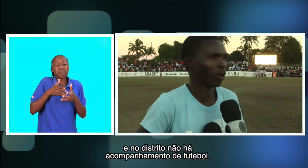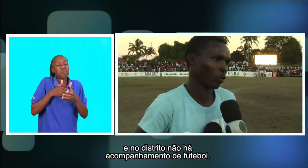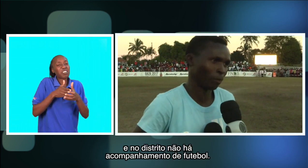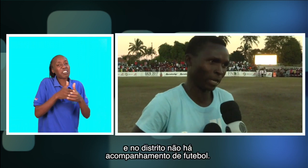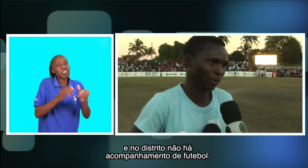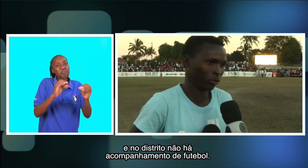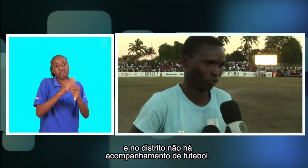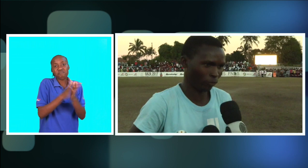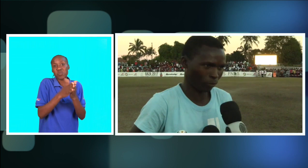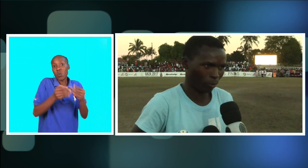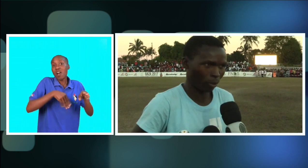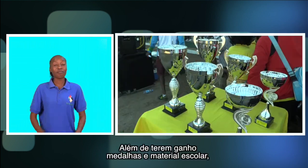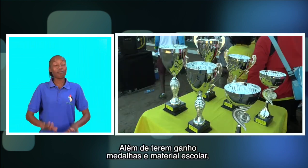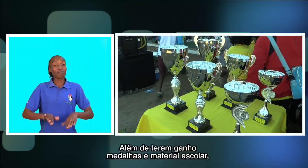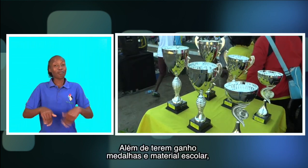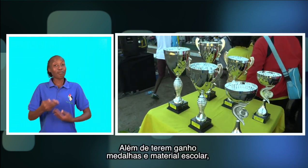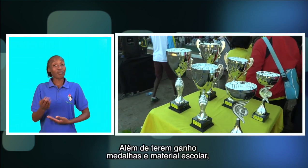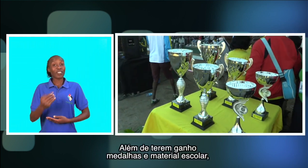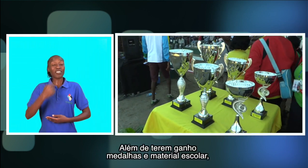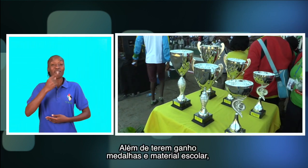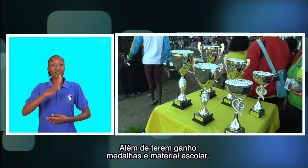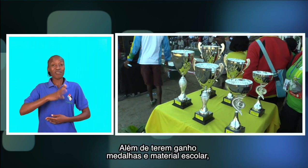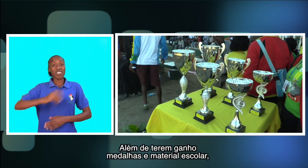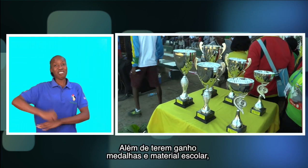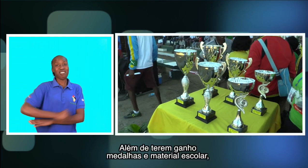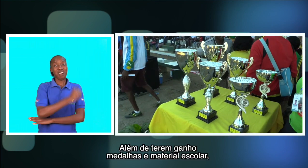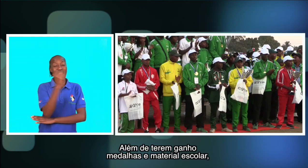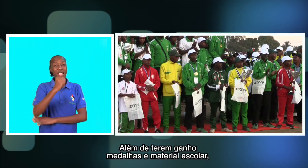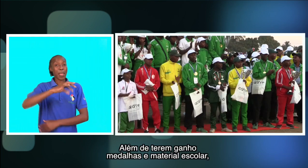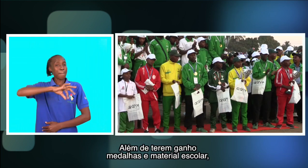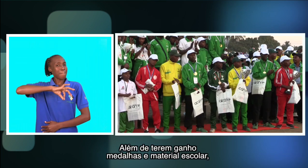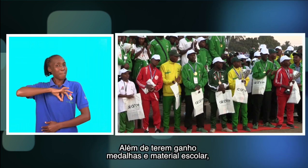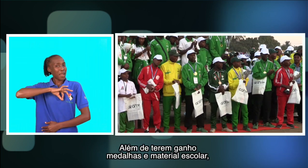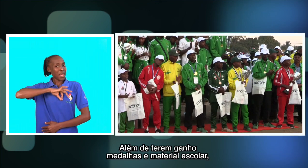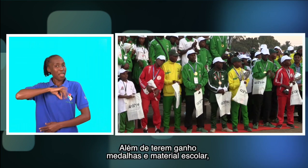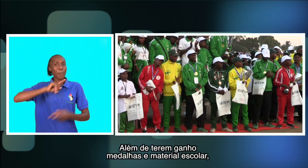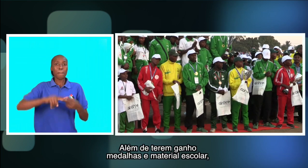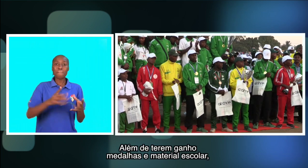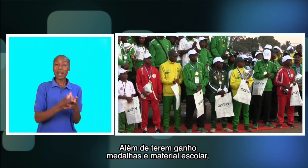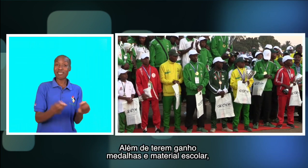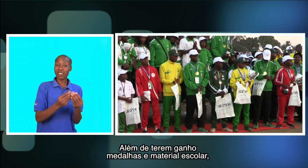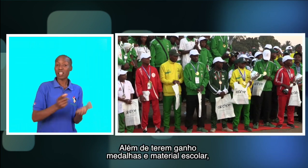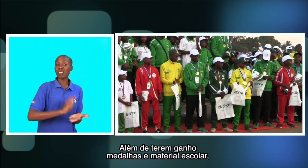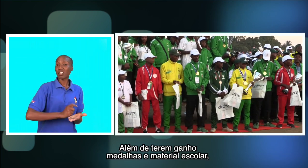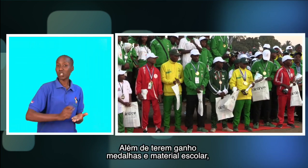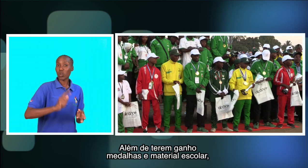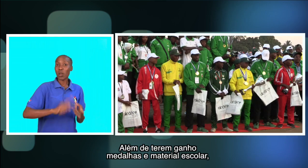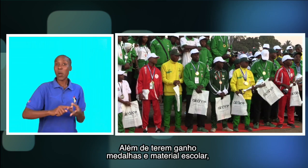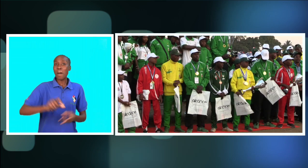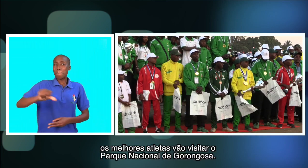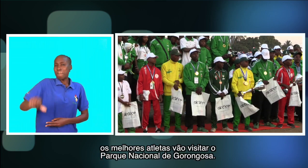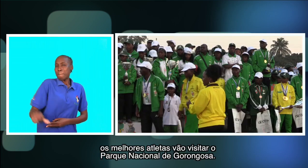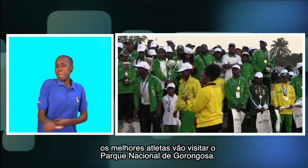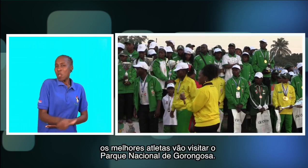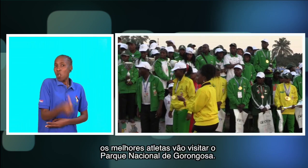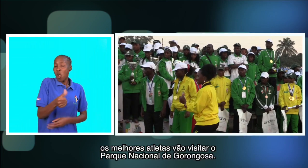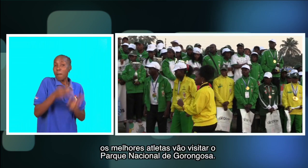acompanhamento de seu depósito. Além de terem ganho medalhas e material escolar, os melhores